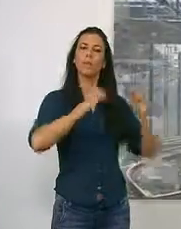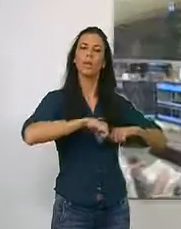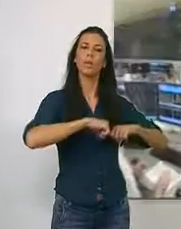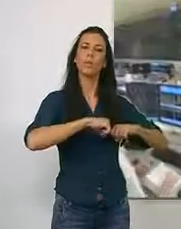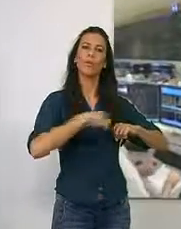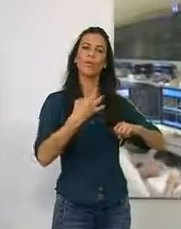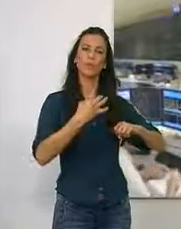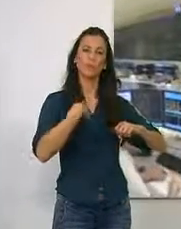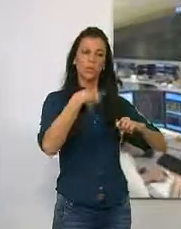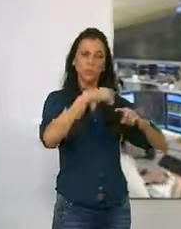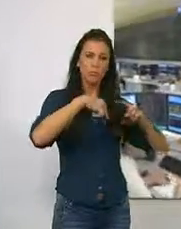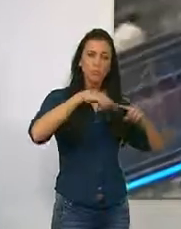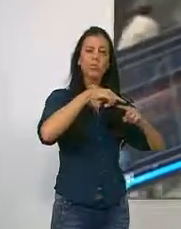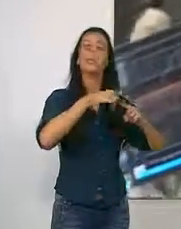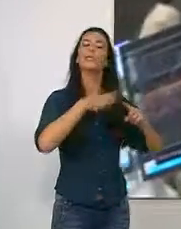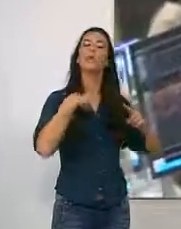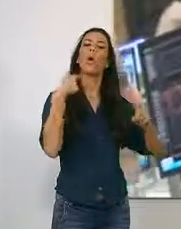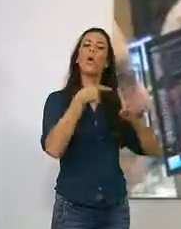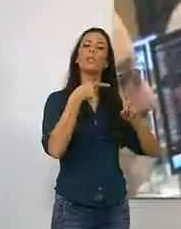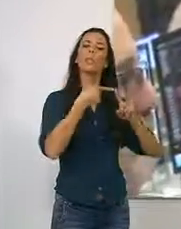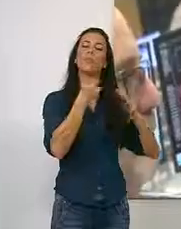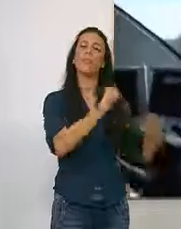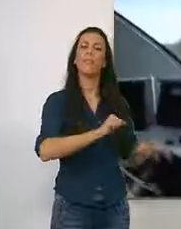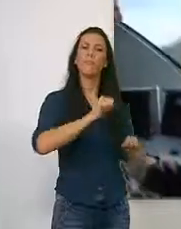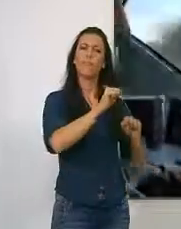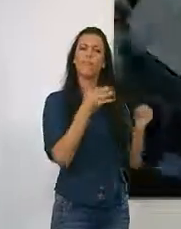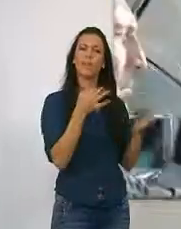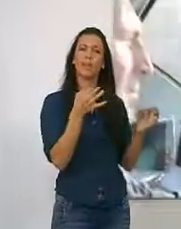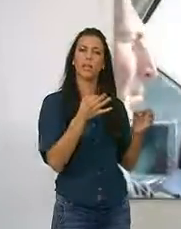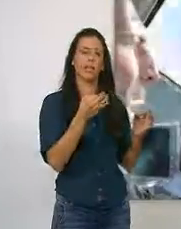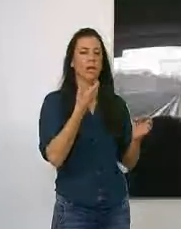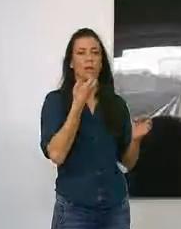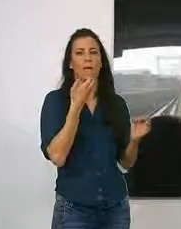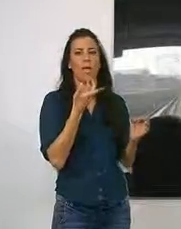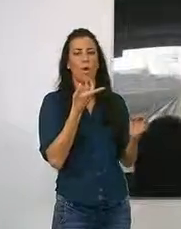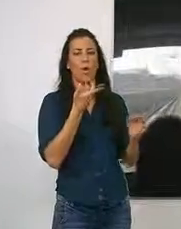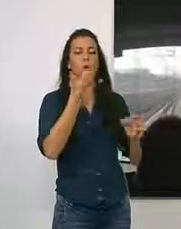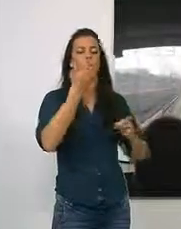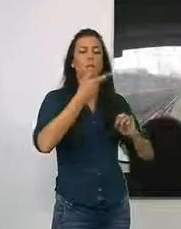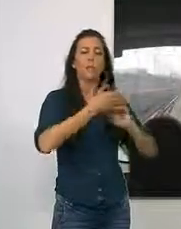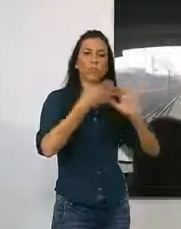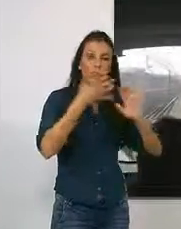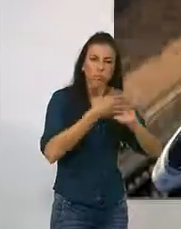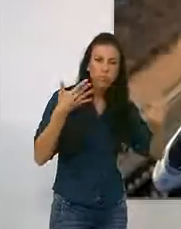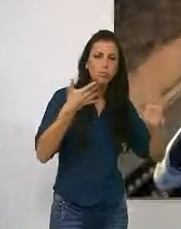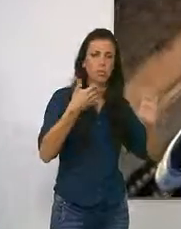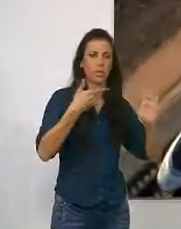acuerdo por los corredores ferroviarios que tiene por objetivo defender la construcción de los ferrocarriles de alta velocidad en